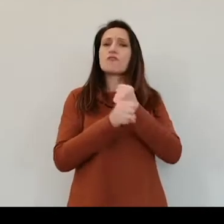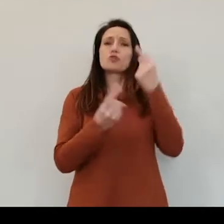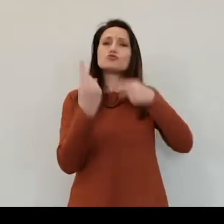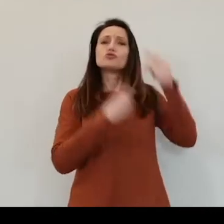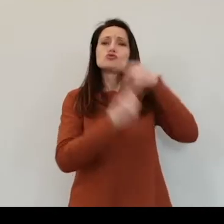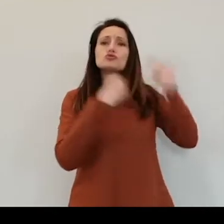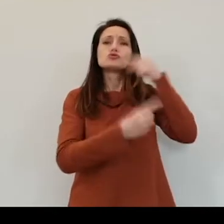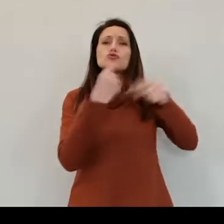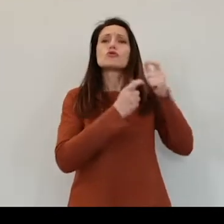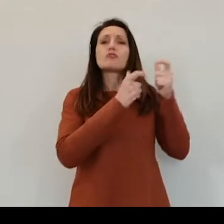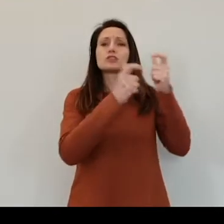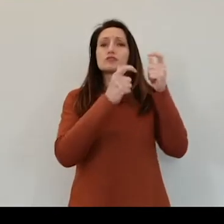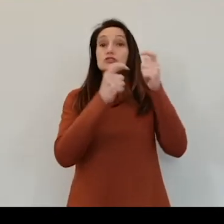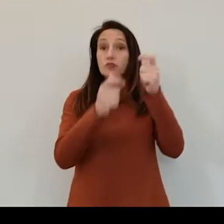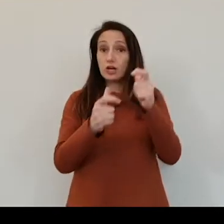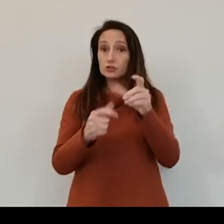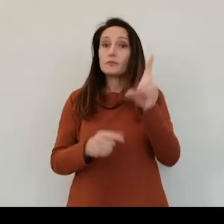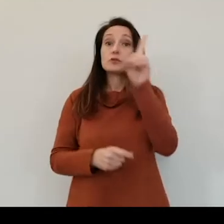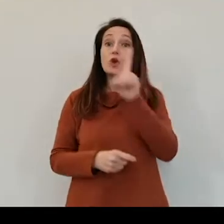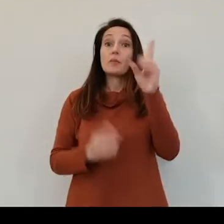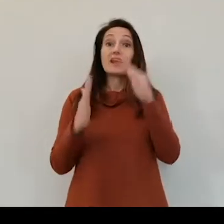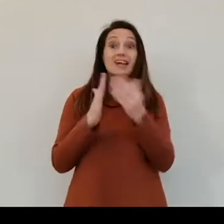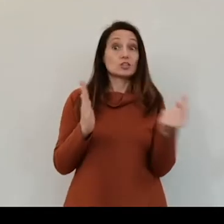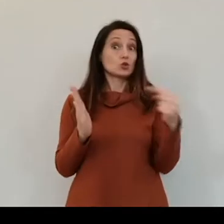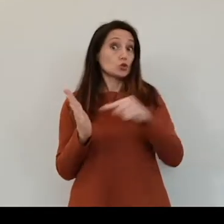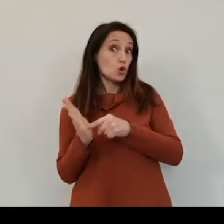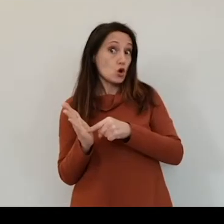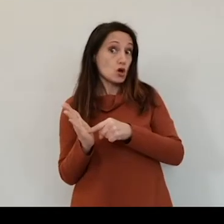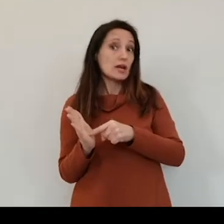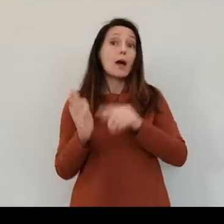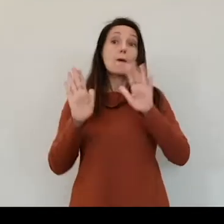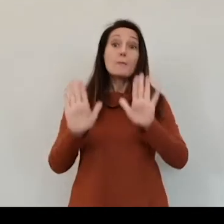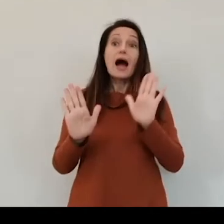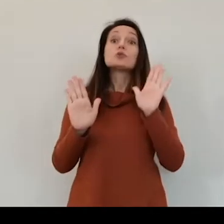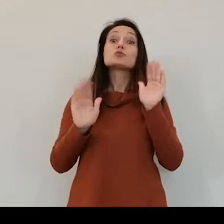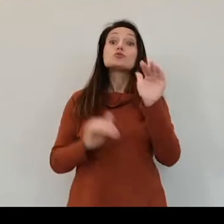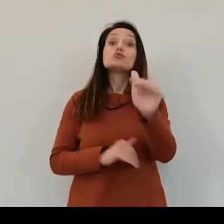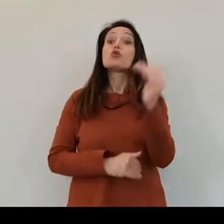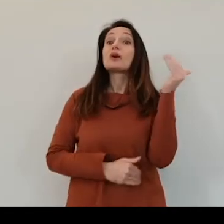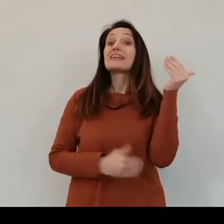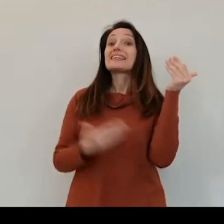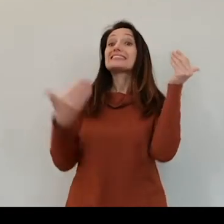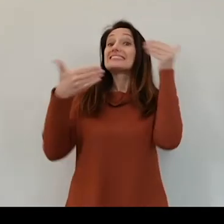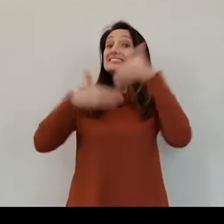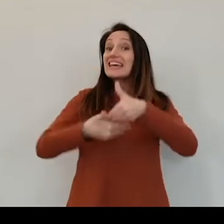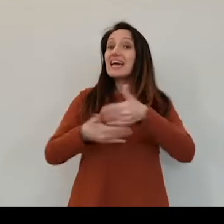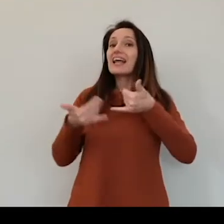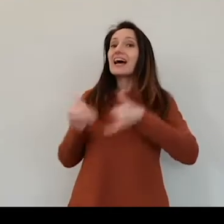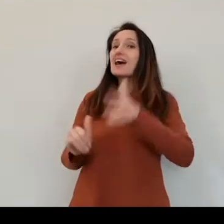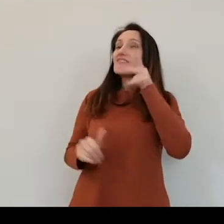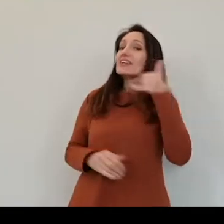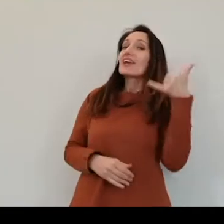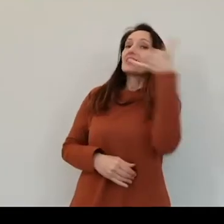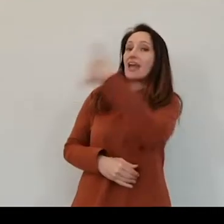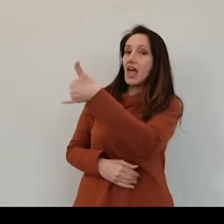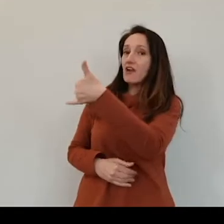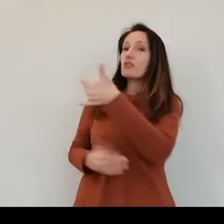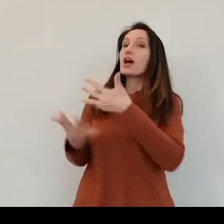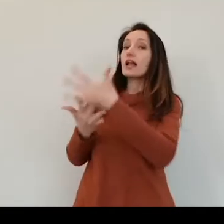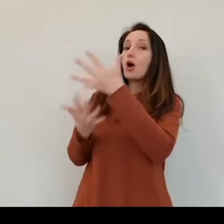sera, come promesso alla sua bambina, le telefonava per raccontarle una storia. Quella che leggiamo stamattina si chiama